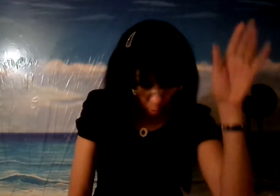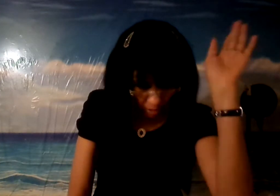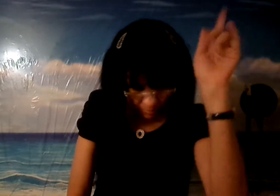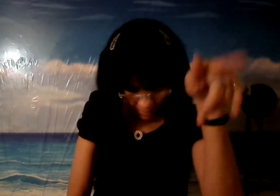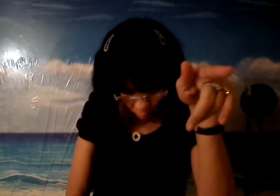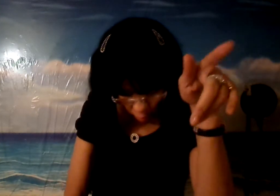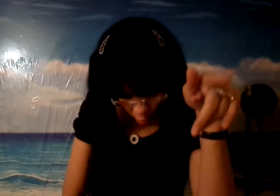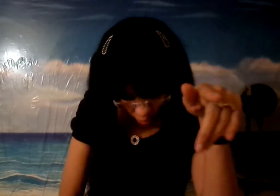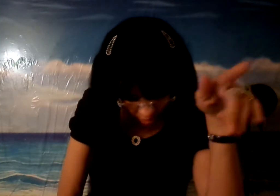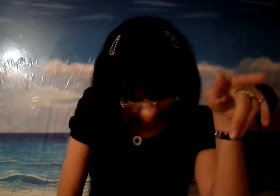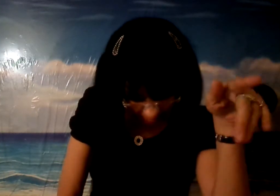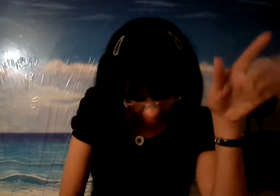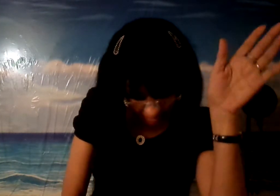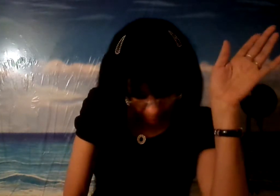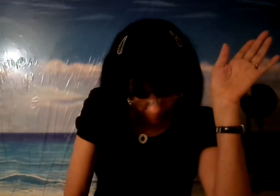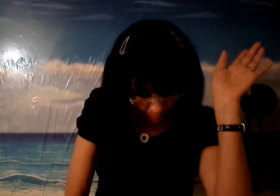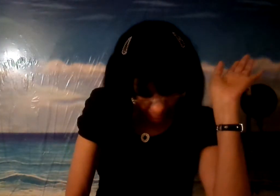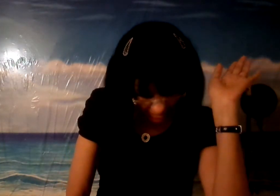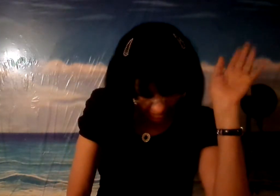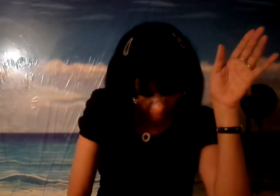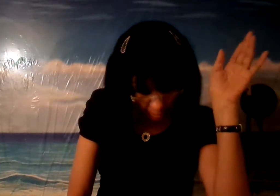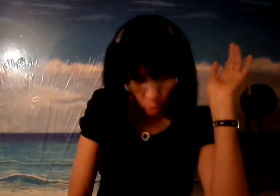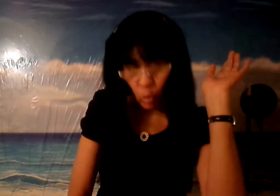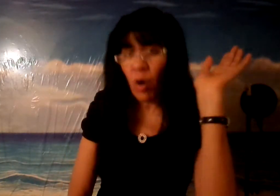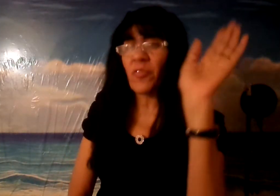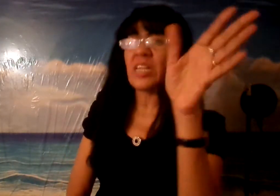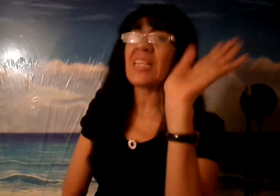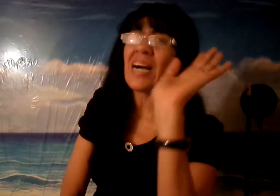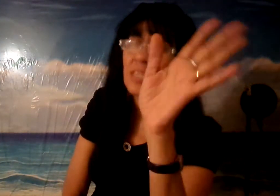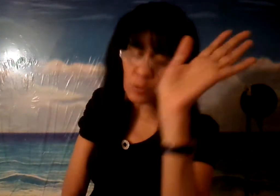hermano entonces ven y presente tu ofrenda a Dios